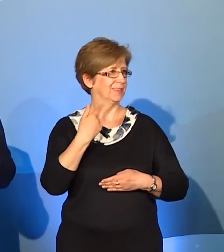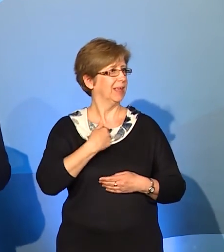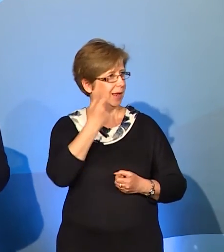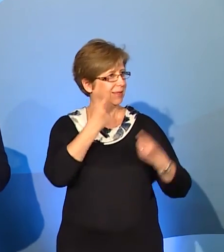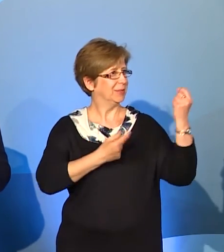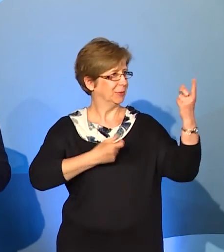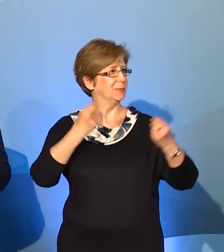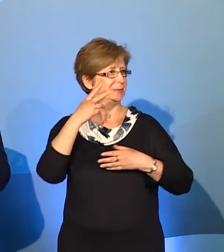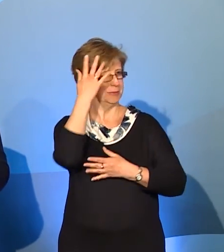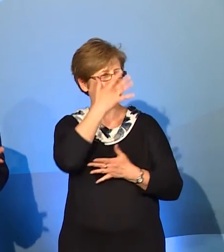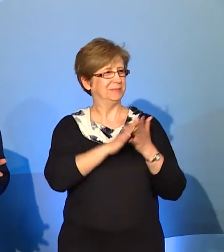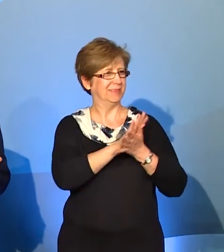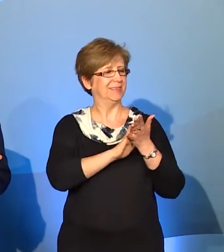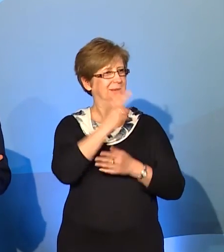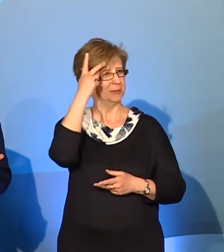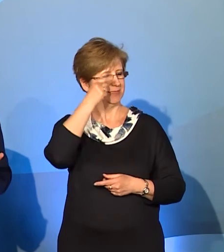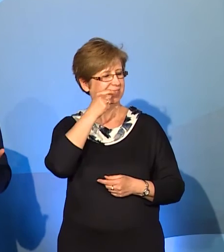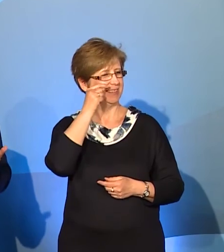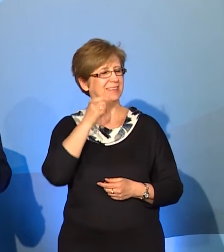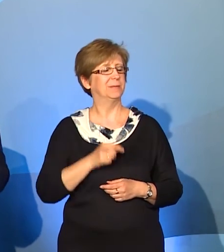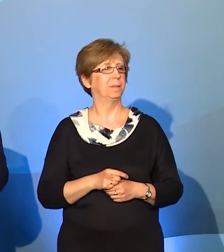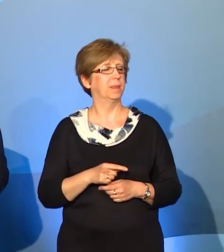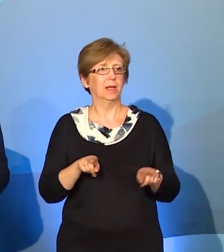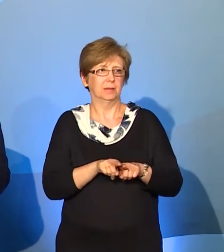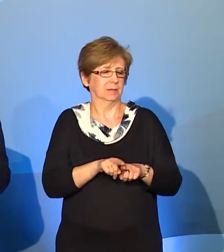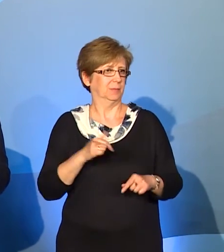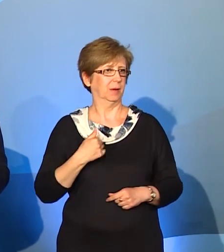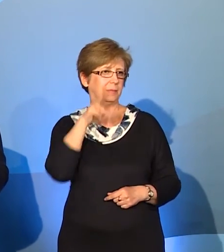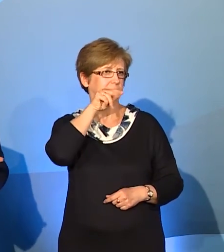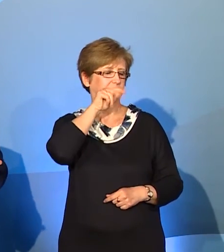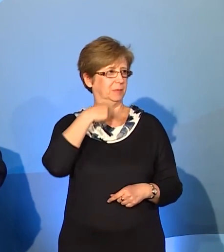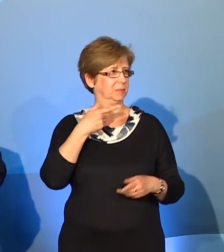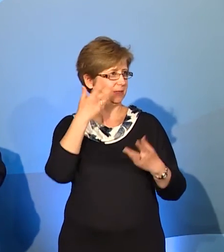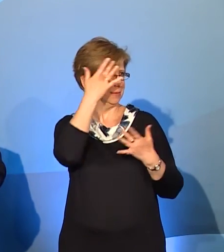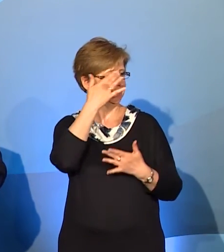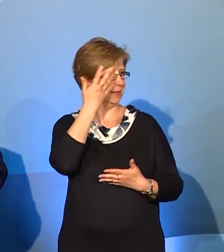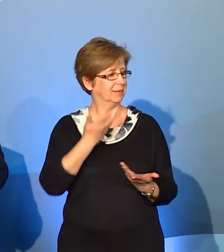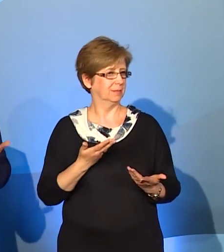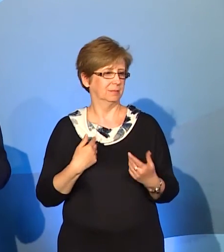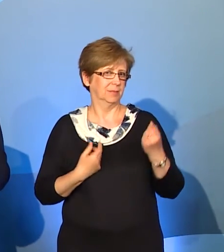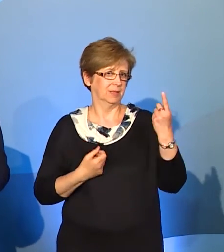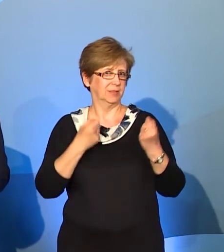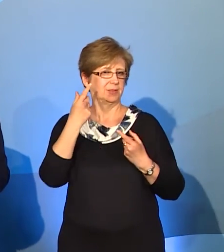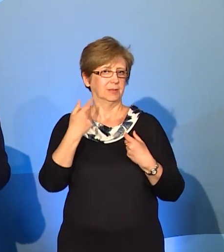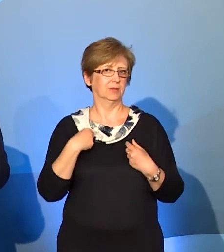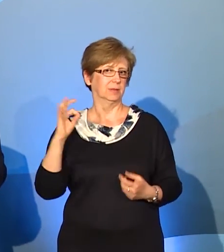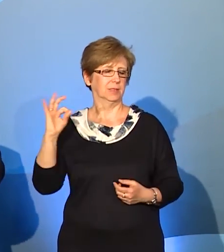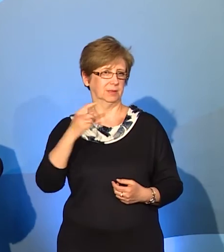Dlaczego? Z tego samego powodu, z jakiego my mówimy przez sen. Zdarza nam się. To jest ich język, on jest tak samo